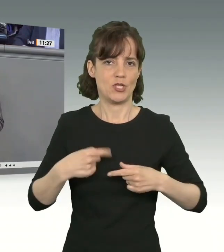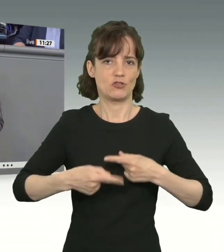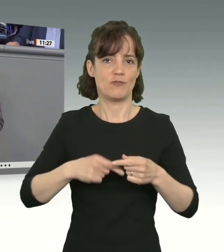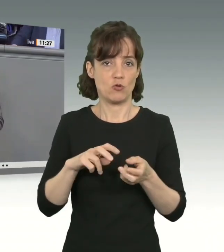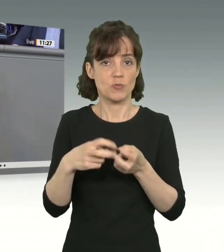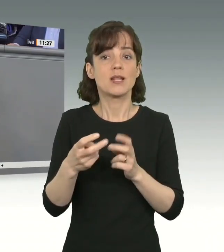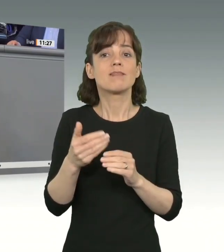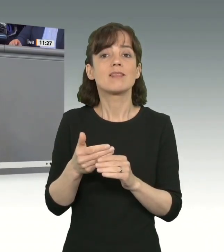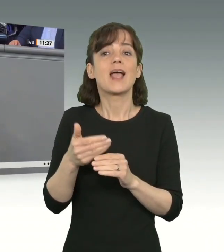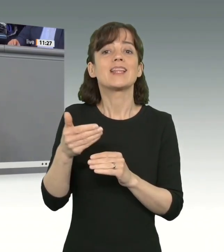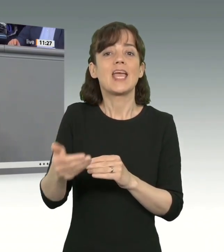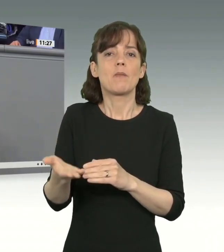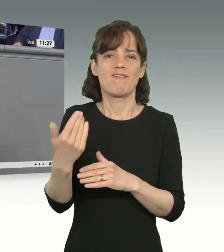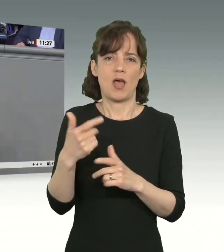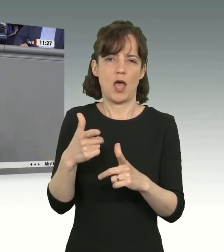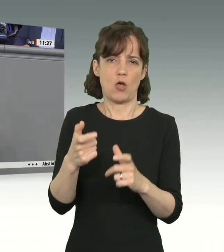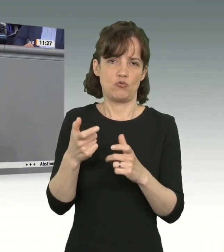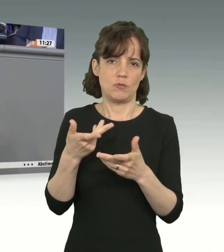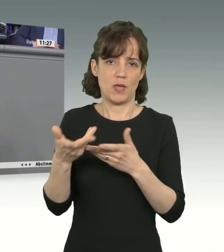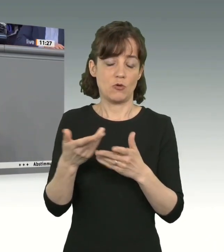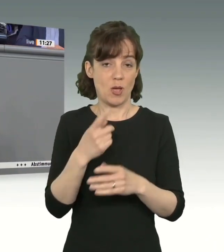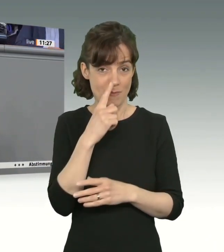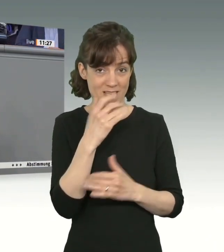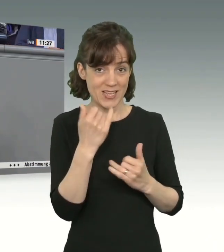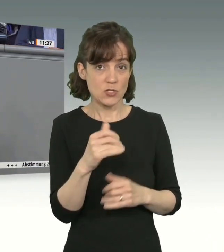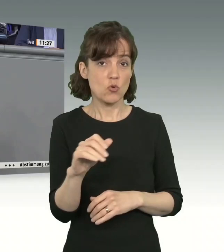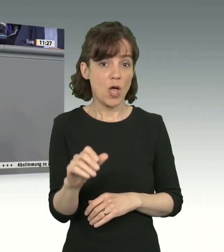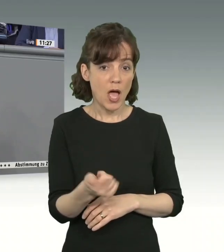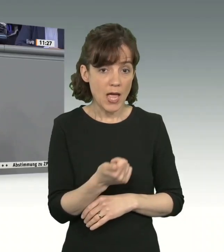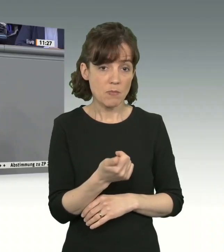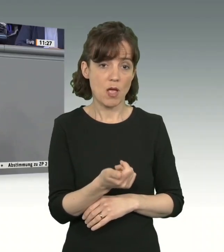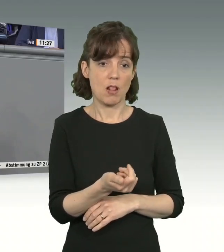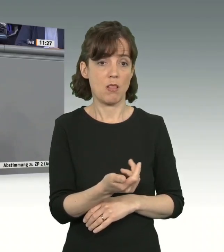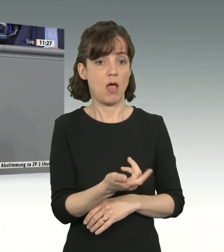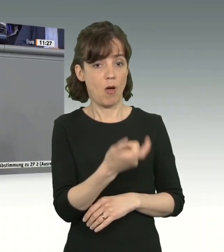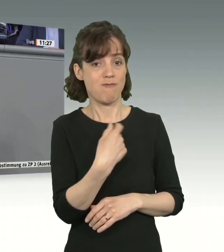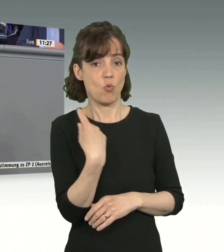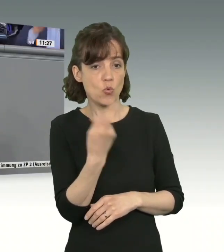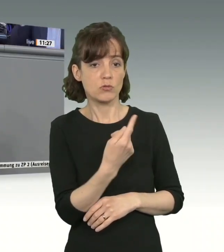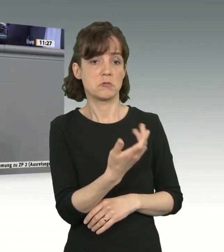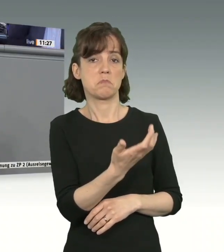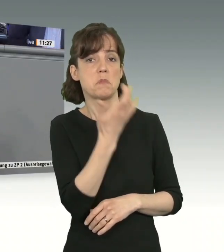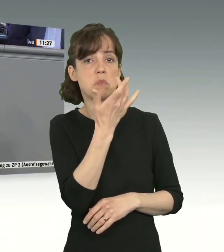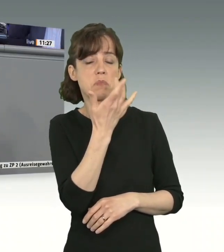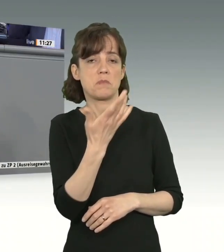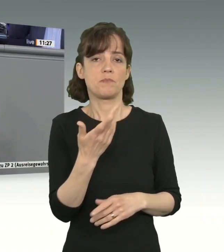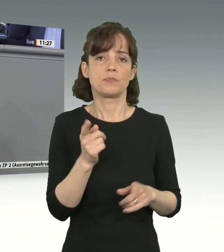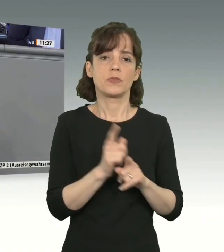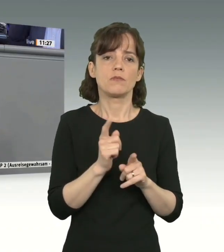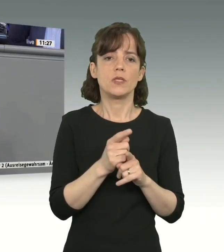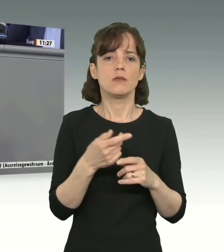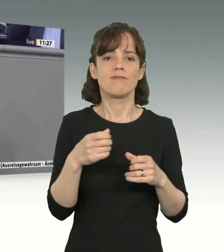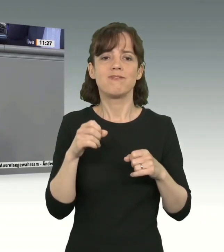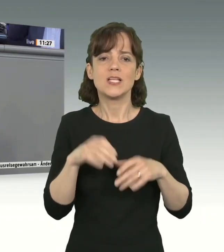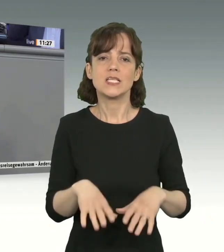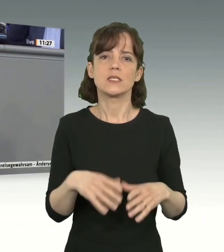nach Ausschussberatung. Wenn Sie allerdings jetzt noch ein einziges Mal uns Fristverkürzungen vorwerfen, noch ein einziges Mal die Verzicht auf Ausschussberatung, dann werden